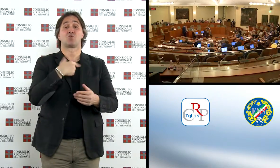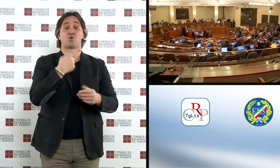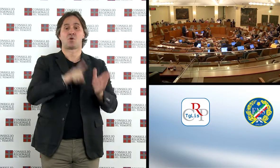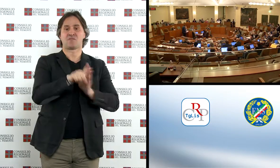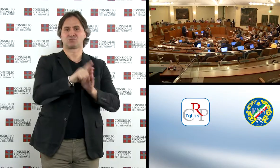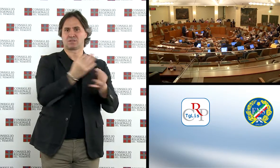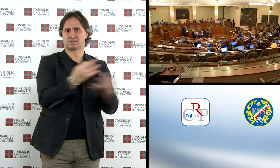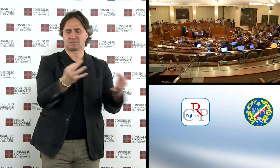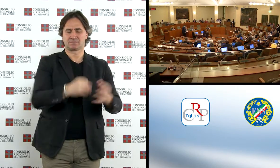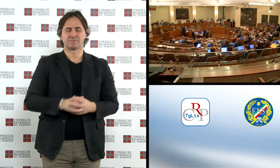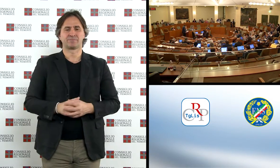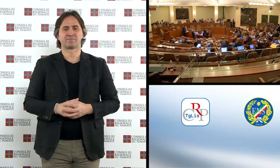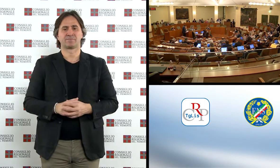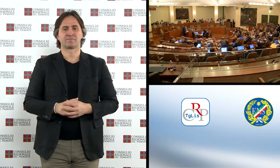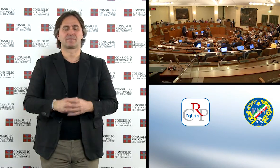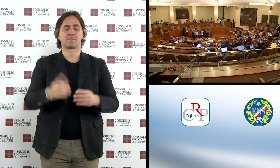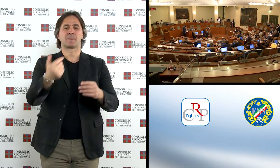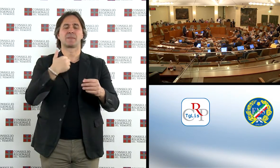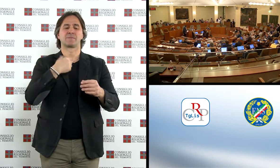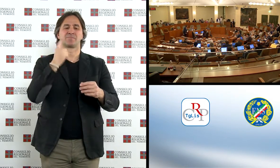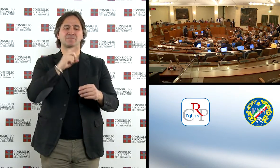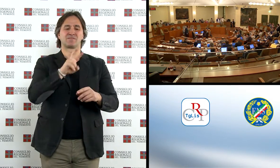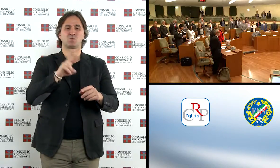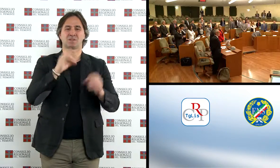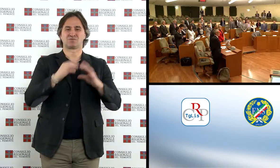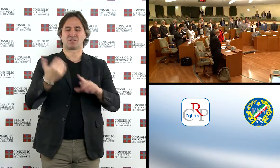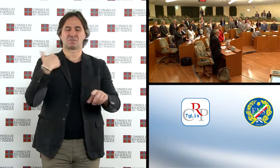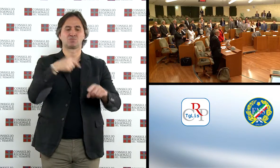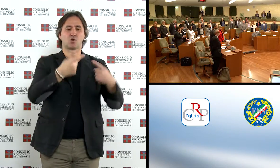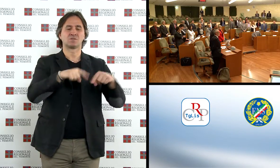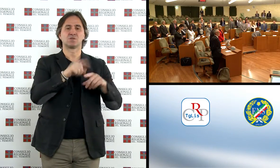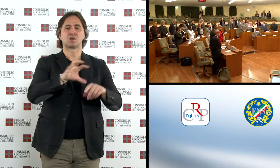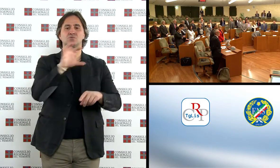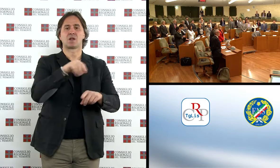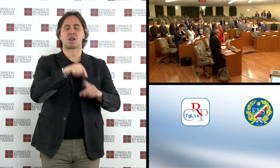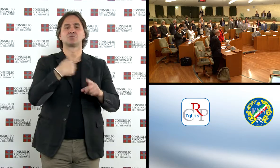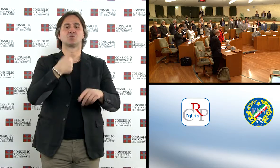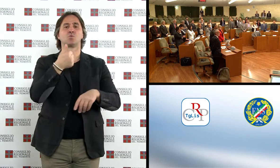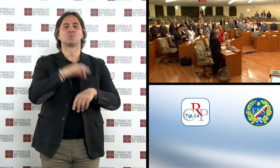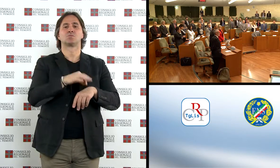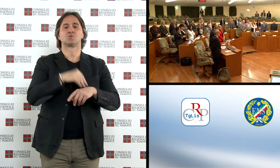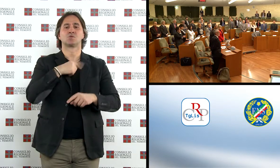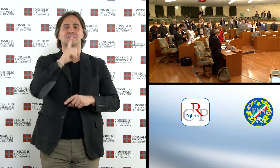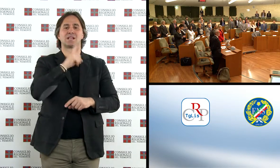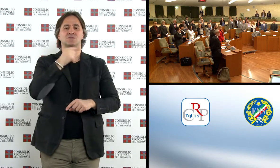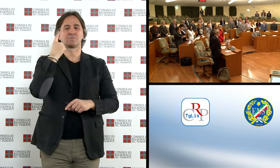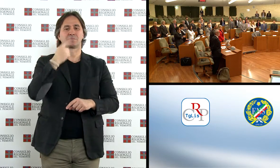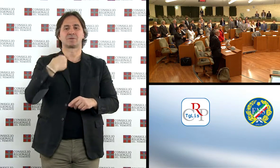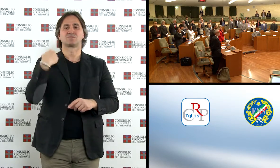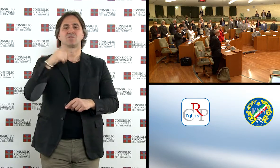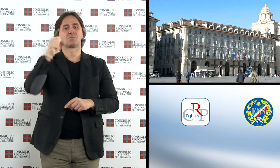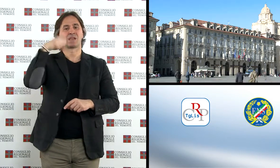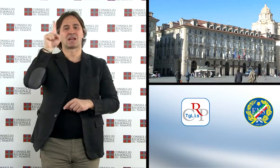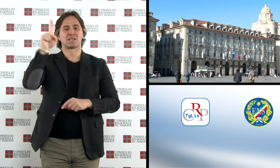In apertura della seduta del 20 dicembre il Consiglio regionale ha osservato un minuto di silenzio. per le vittime dell'attentato terroristico di